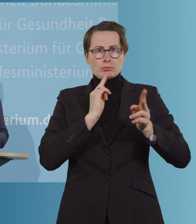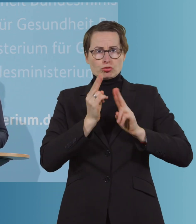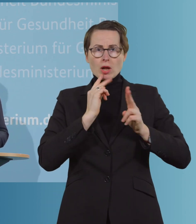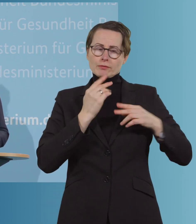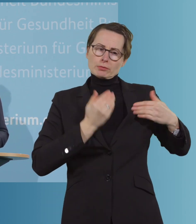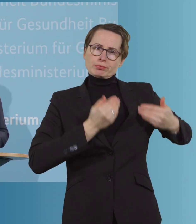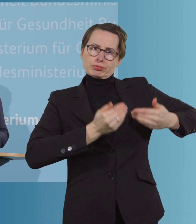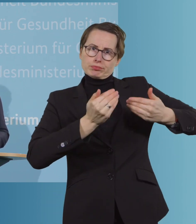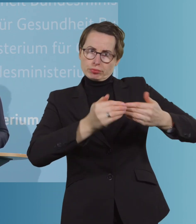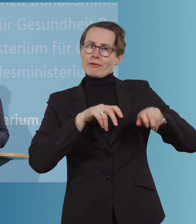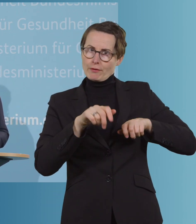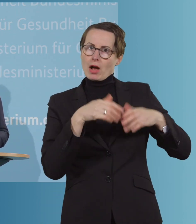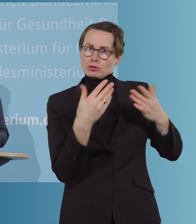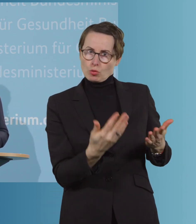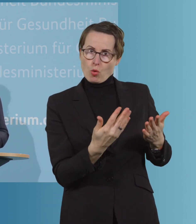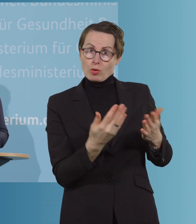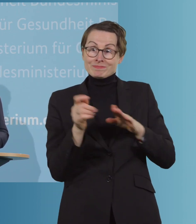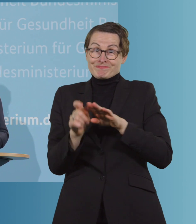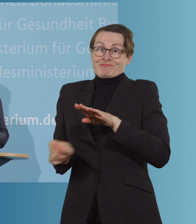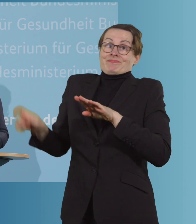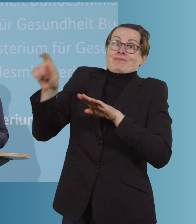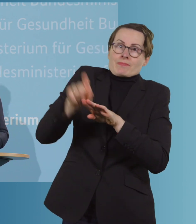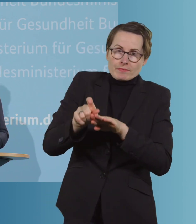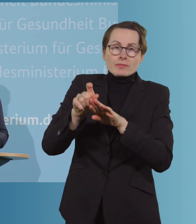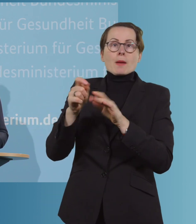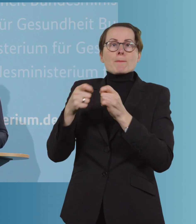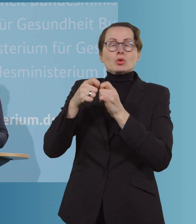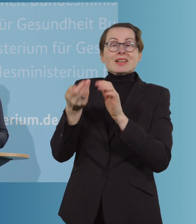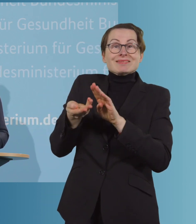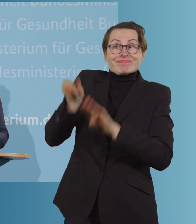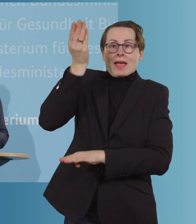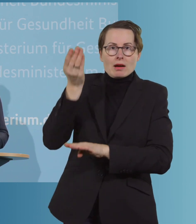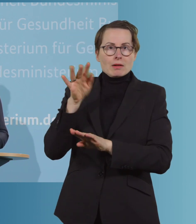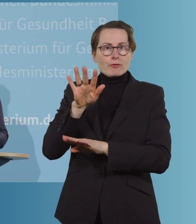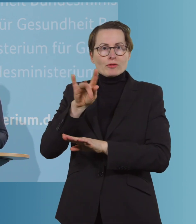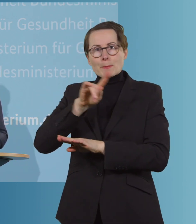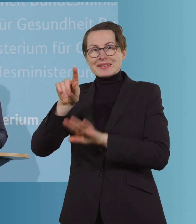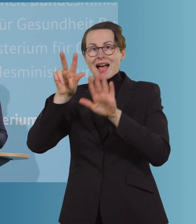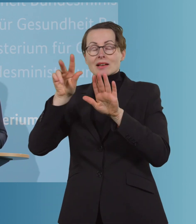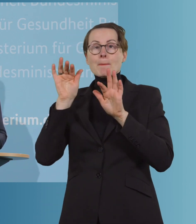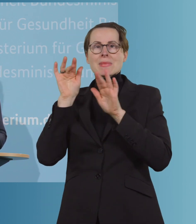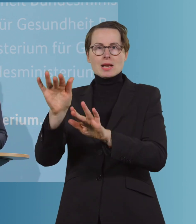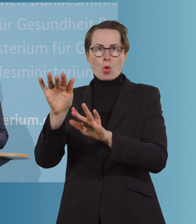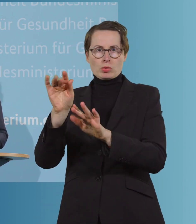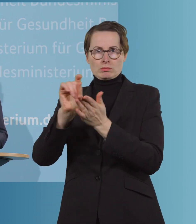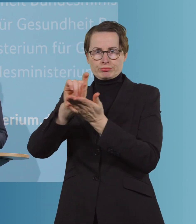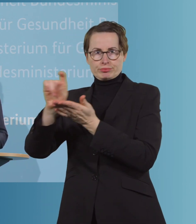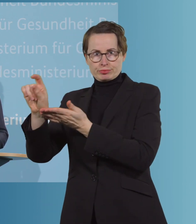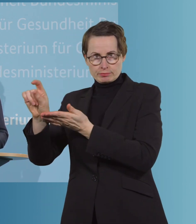in Deutschland haben, wird der Bund 5 bis 8 Millionen zusätzliche Impfstoffdosen gegen Grippe ordern.